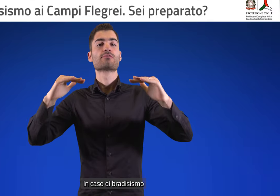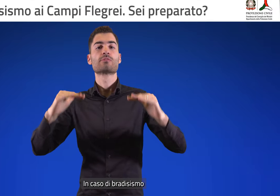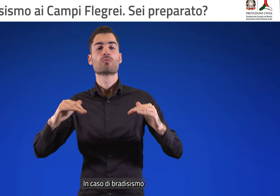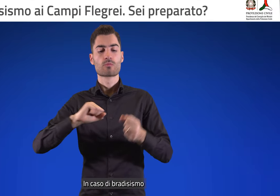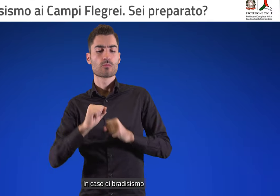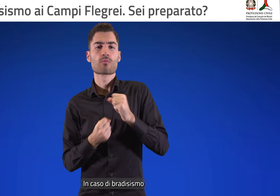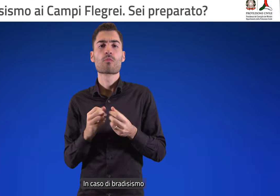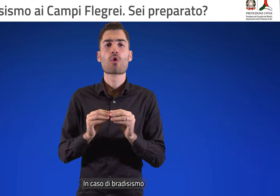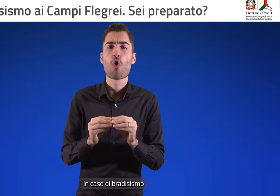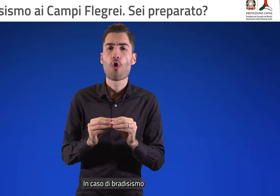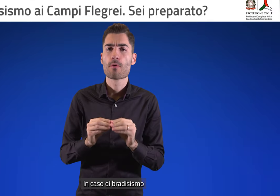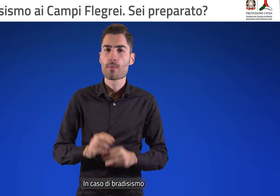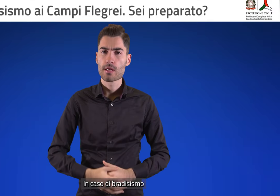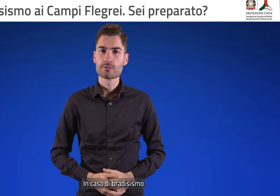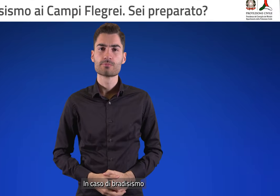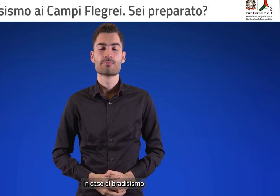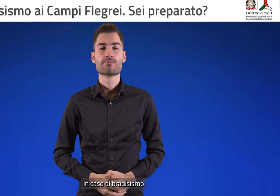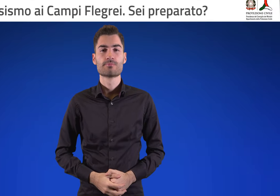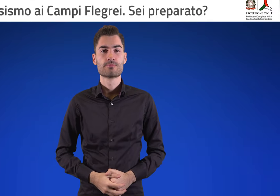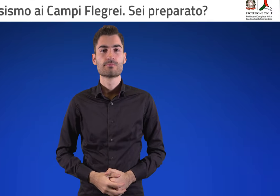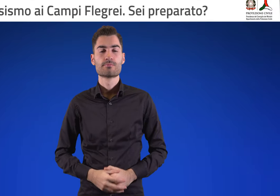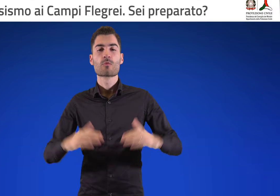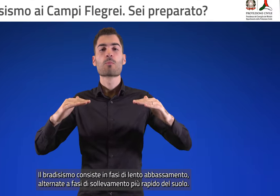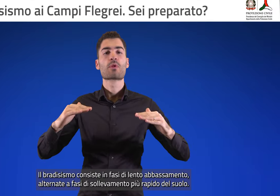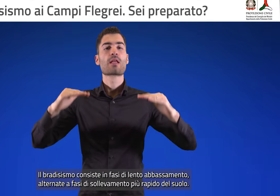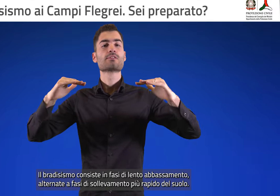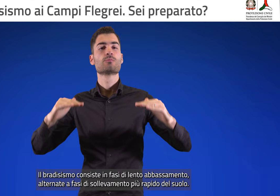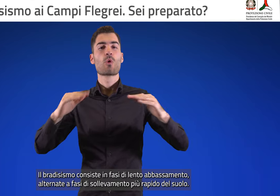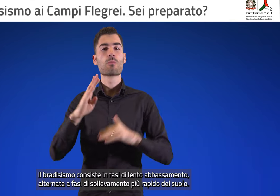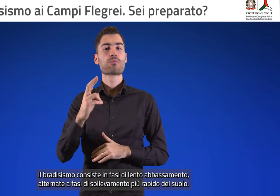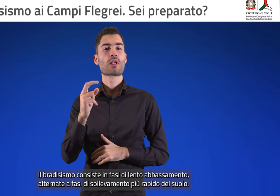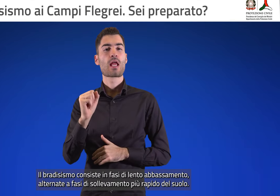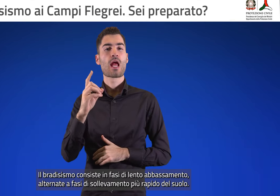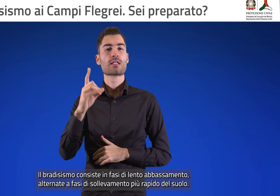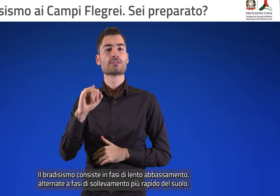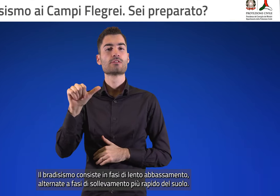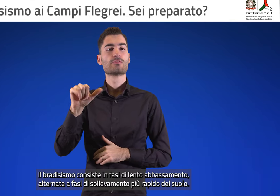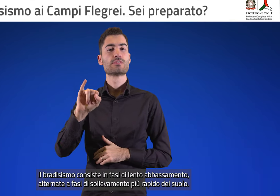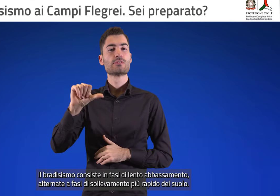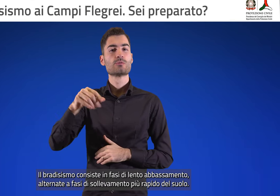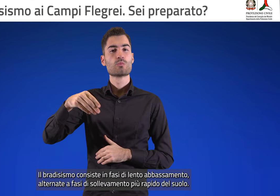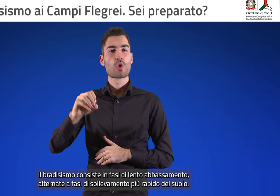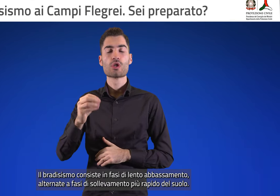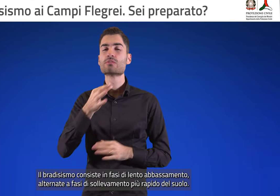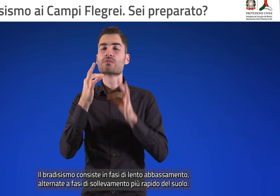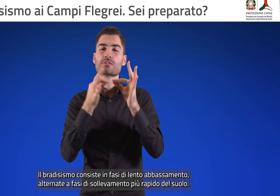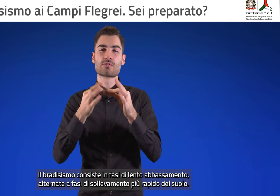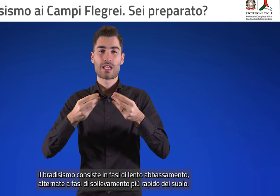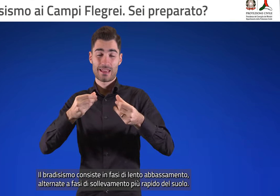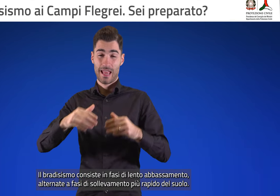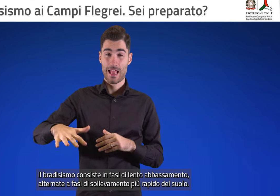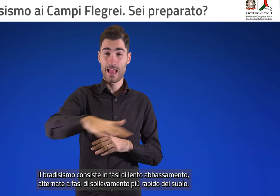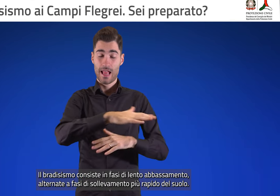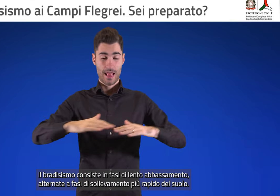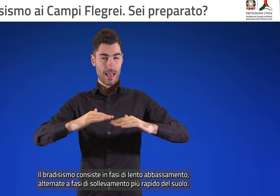In caso di bradisismo Il bradisismo consiste in fasi di lento